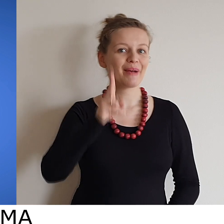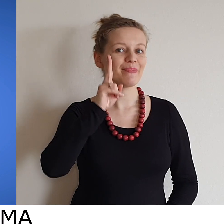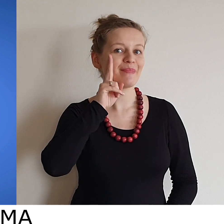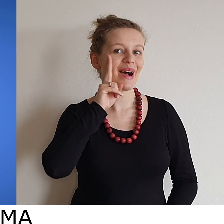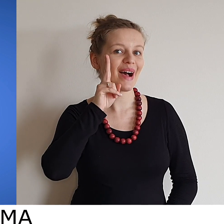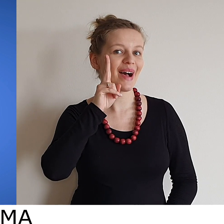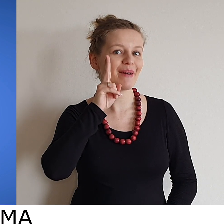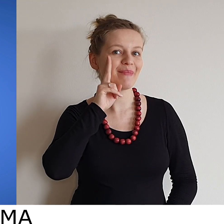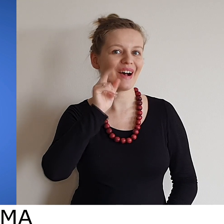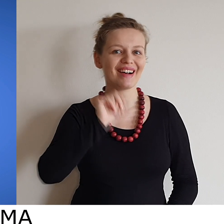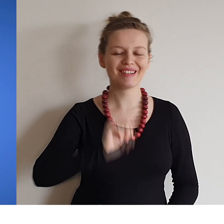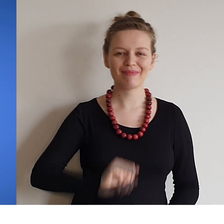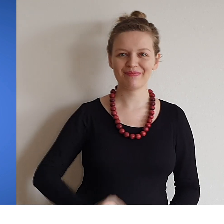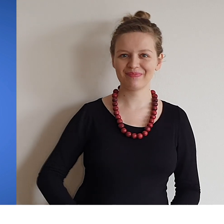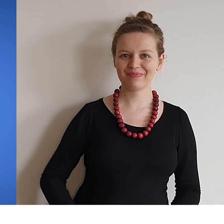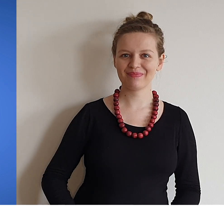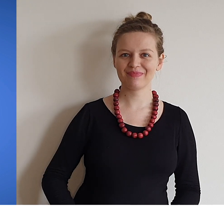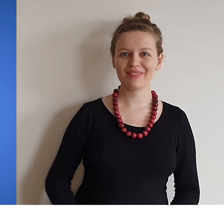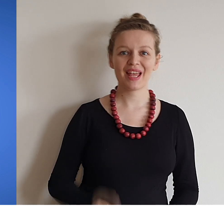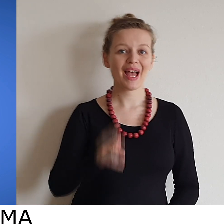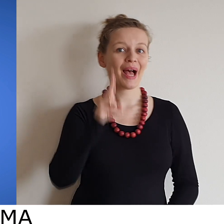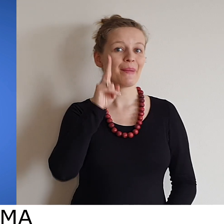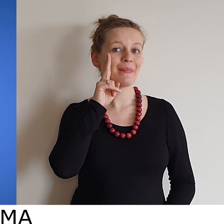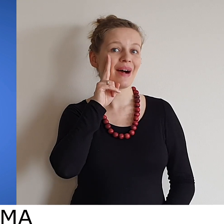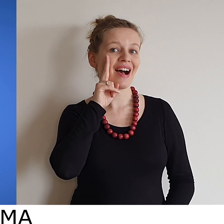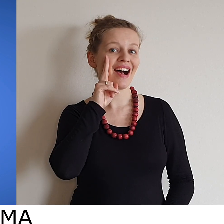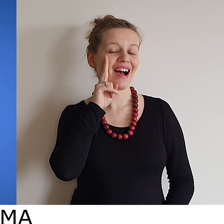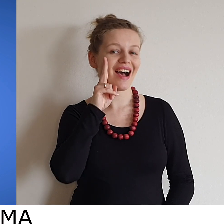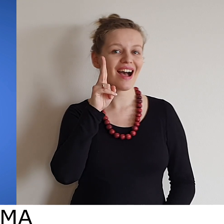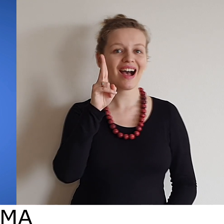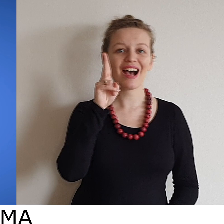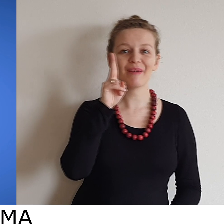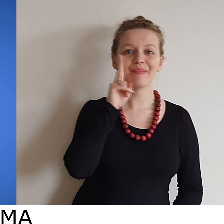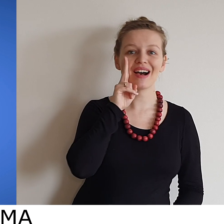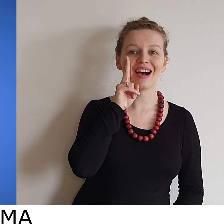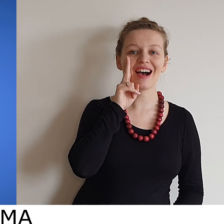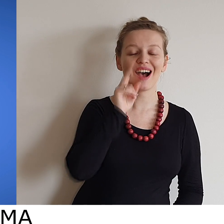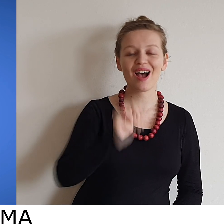mama, mama